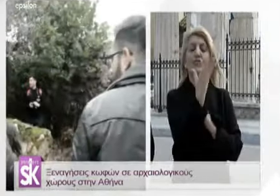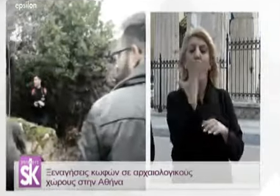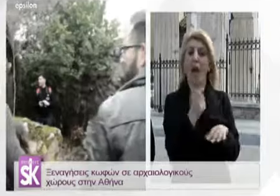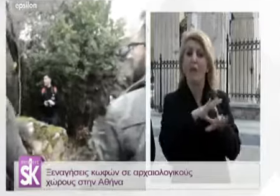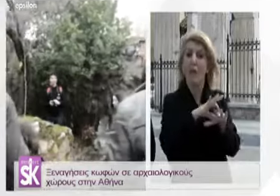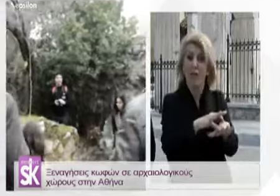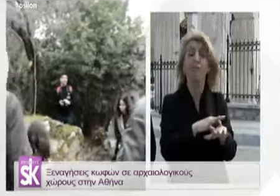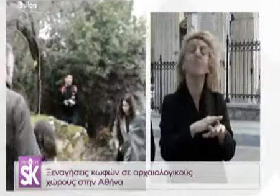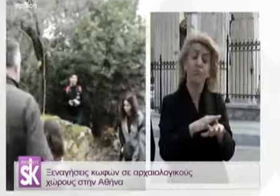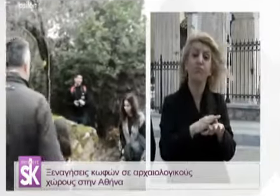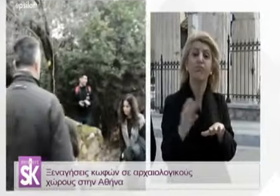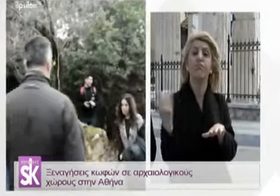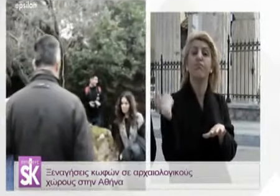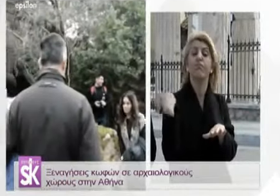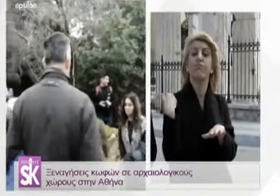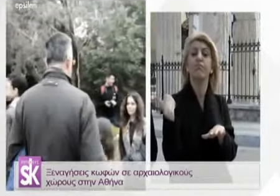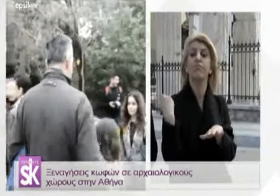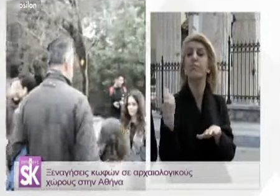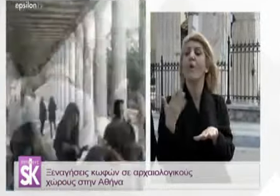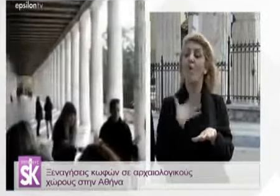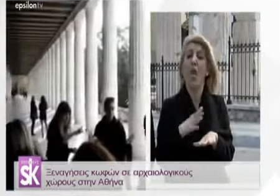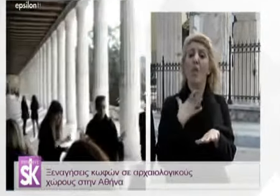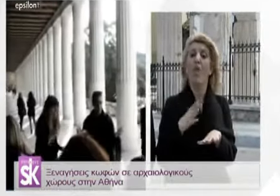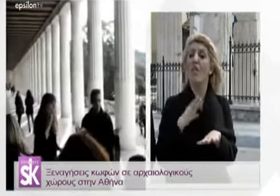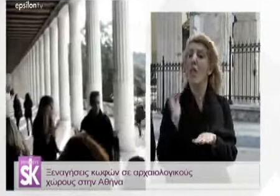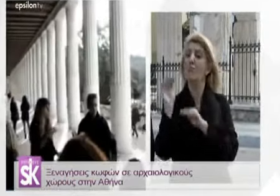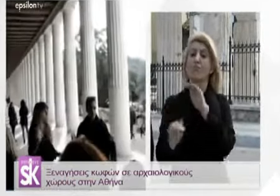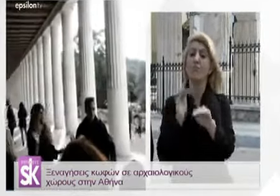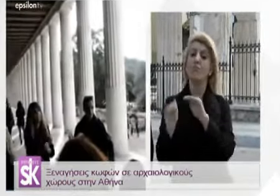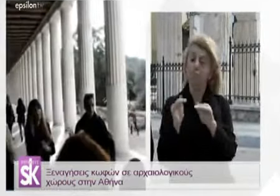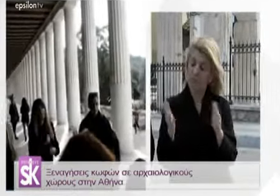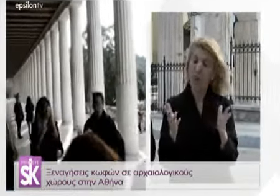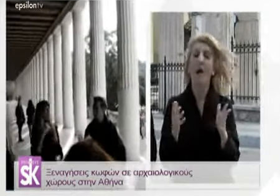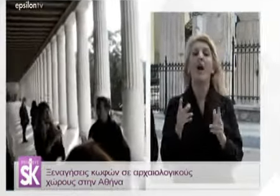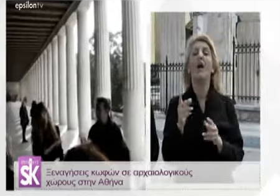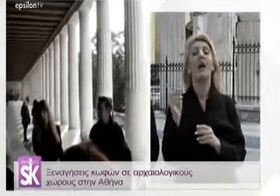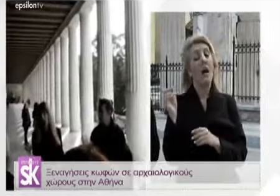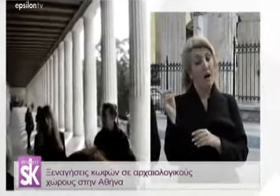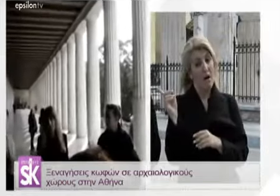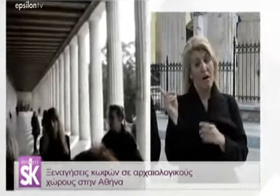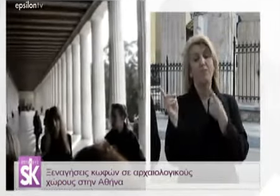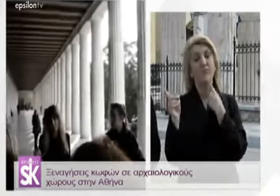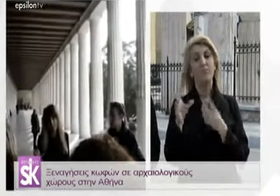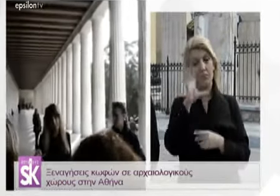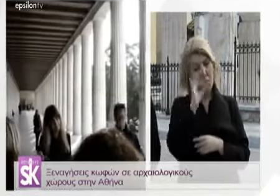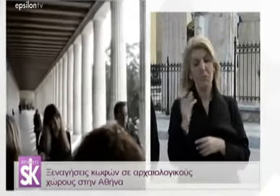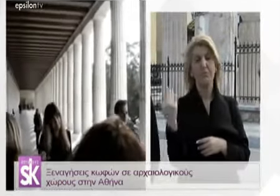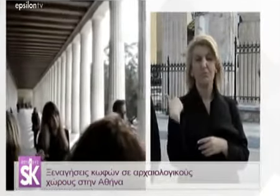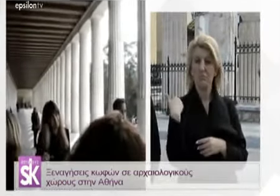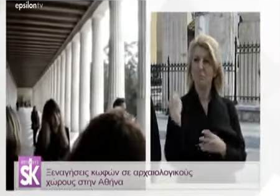και από τις επιχειρήσεις. Δηλαδή μας έχουν προσεγγίσει ήδη πάρα πολλοί τουριστικοί οργανισμοί οι οποίοι θέλουν